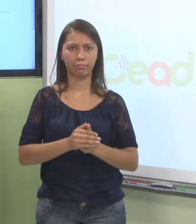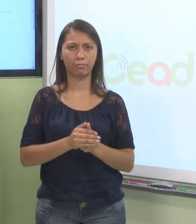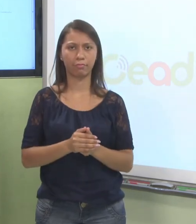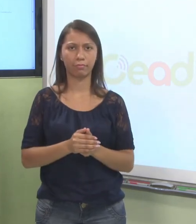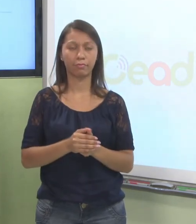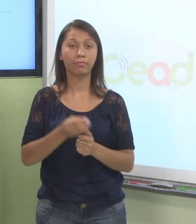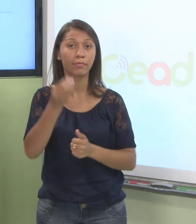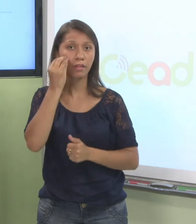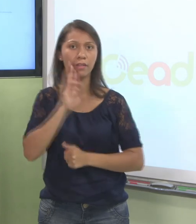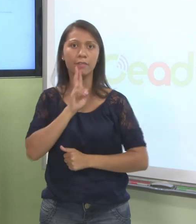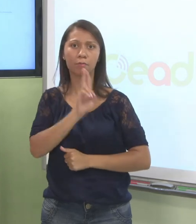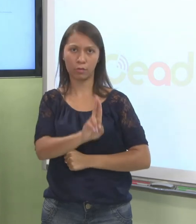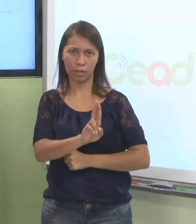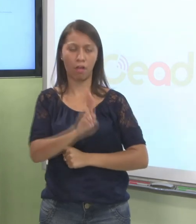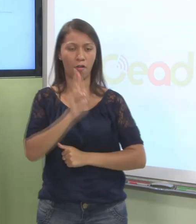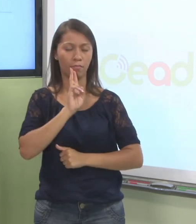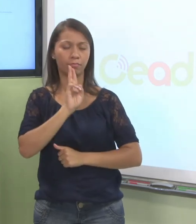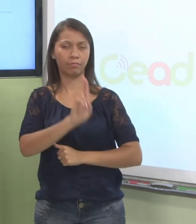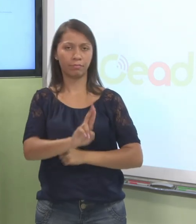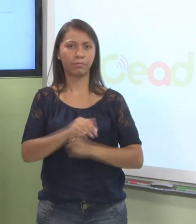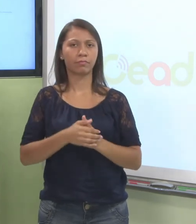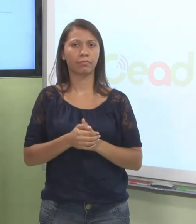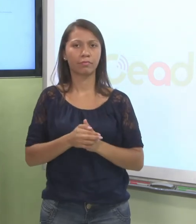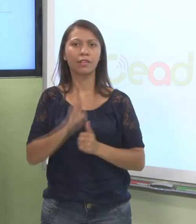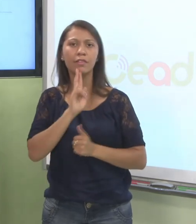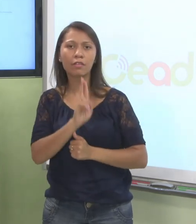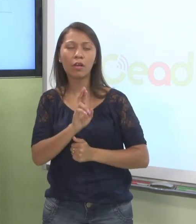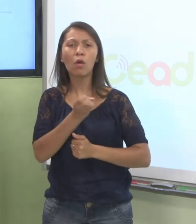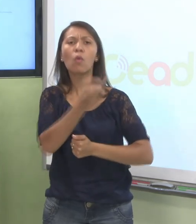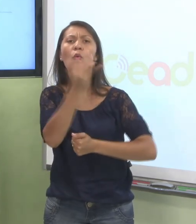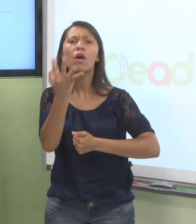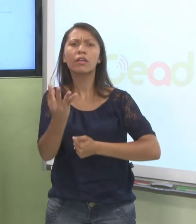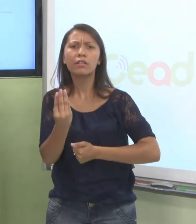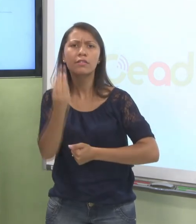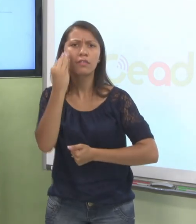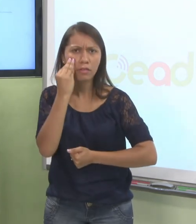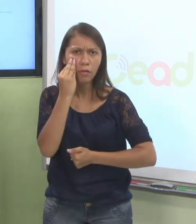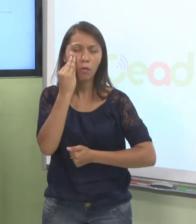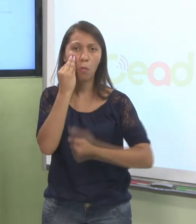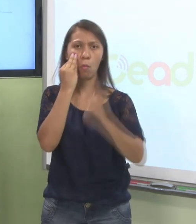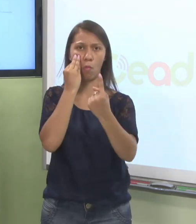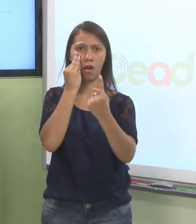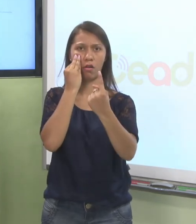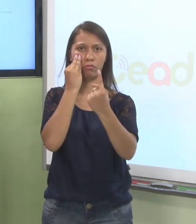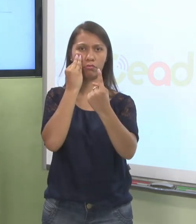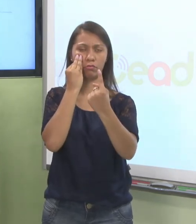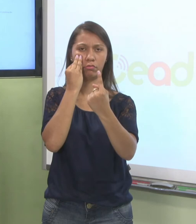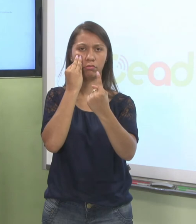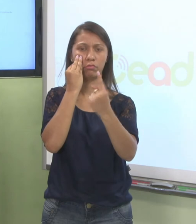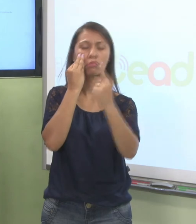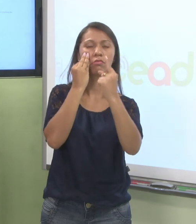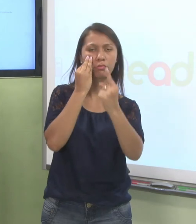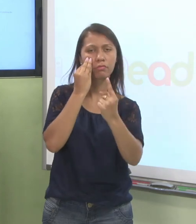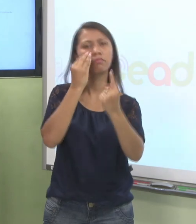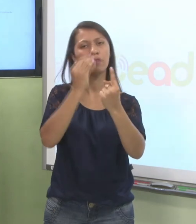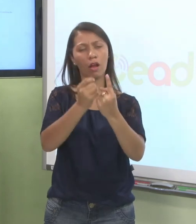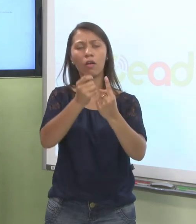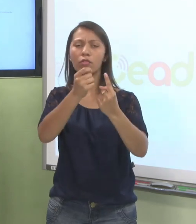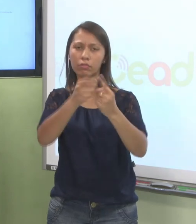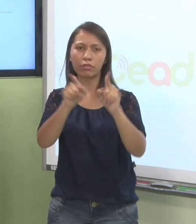o questionário agora. Olha lá. Número de tentativas permitidas. Umas. Você está prestes a iniciar uma nova tentativa. Você quer